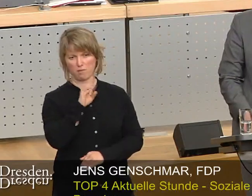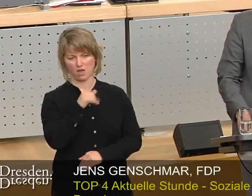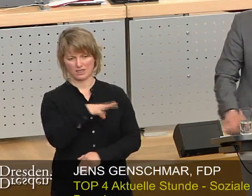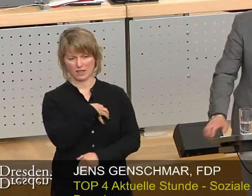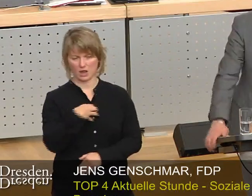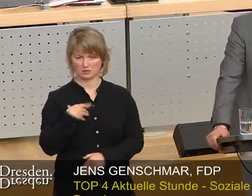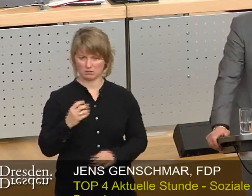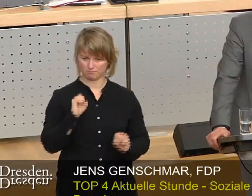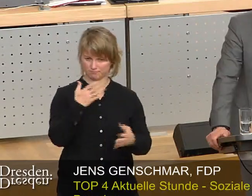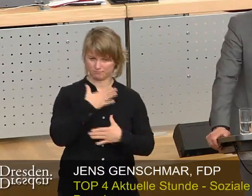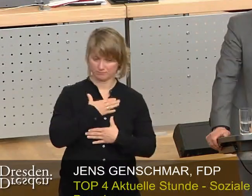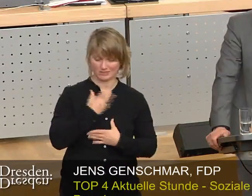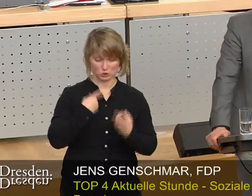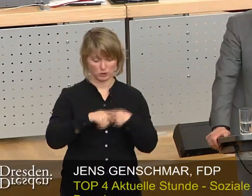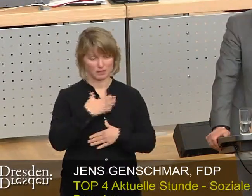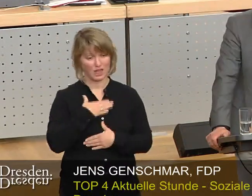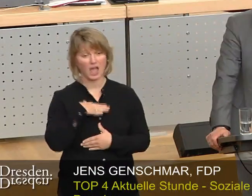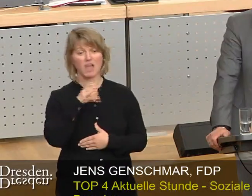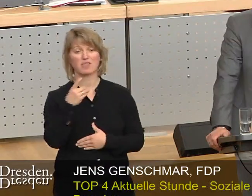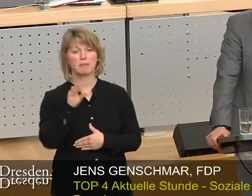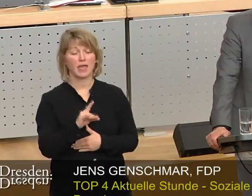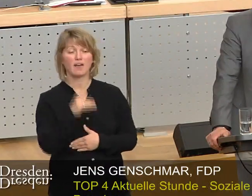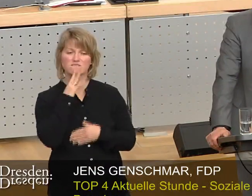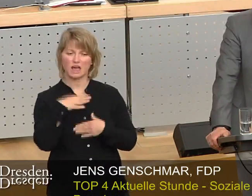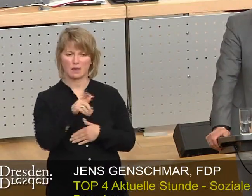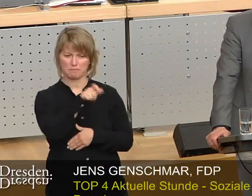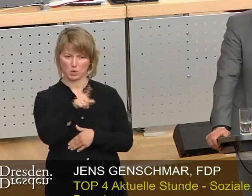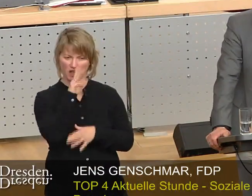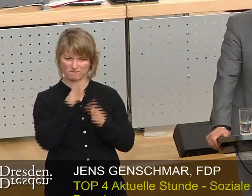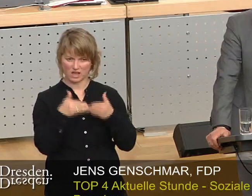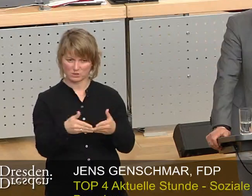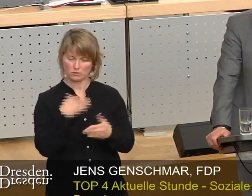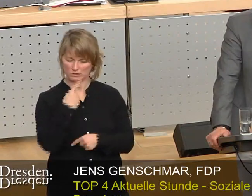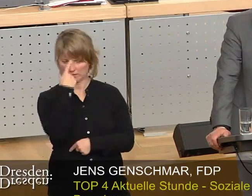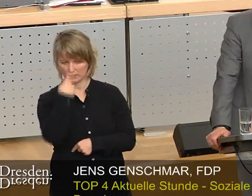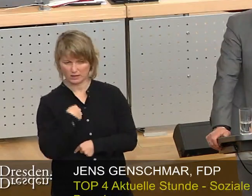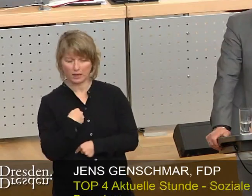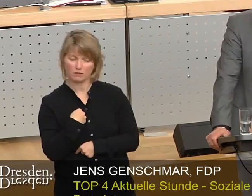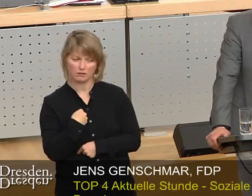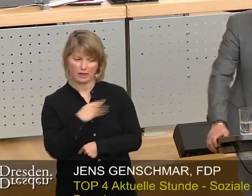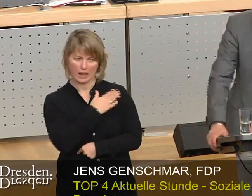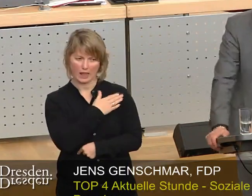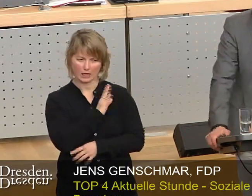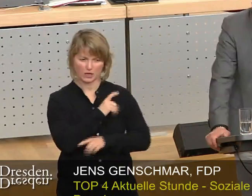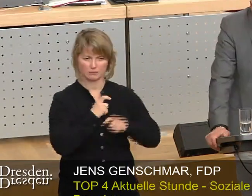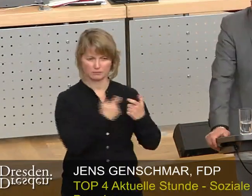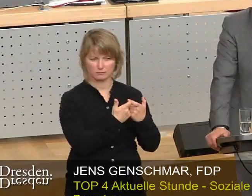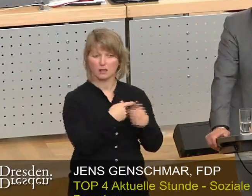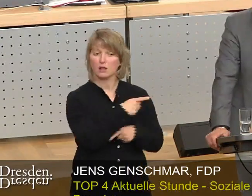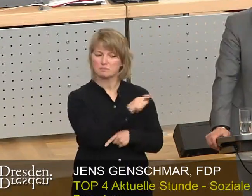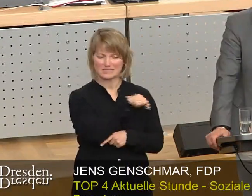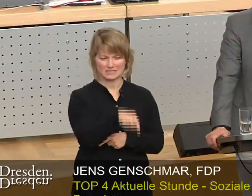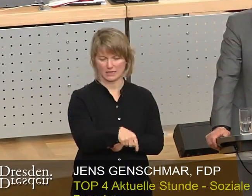Wir als FDP-Freie-Bürker-Fraktion glauben aber, dass die linke Stadtratsmehrheit es hier bis heute noch nicht